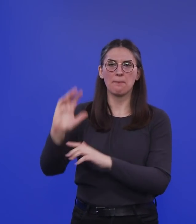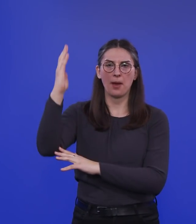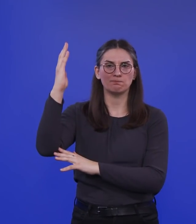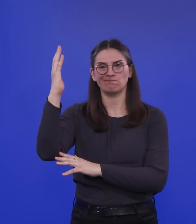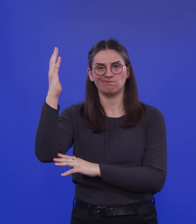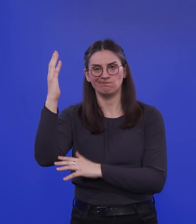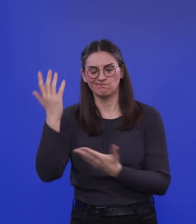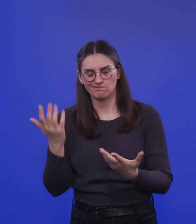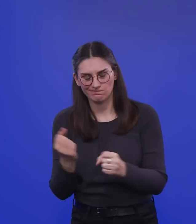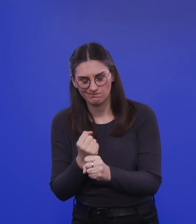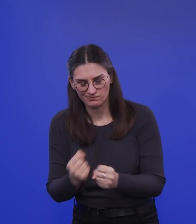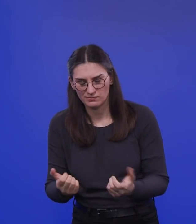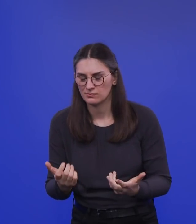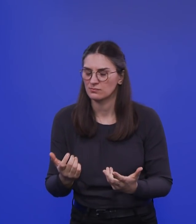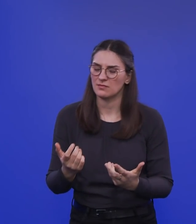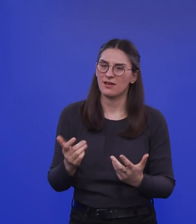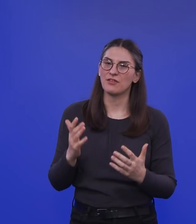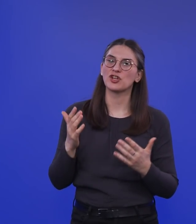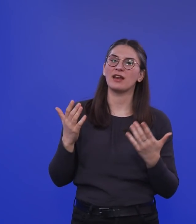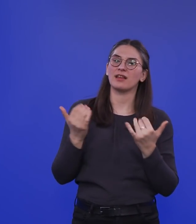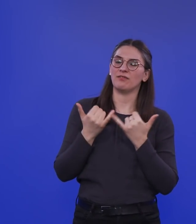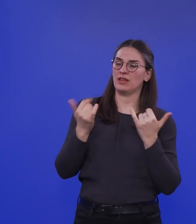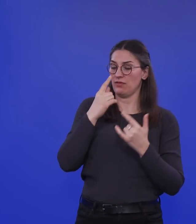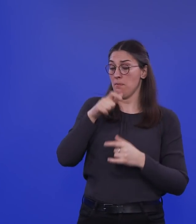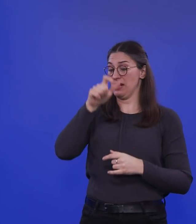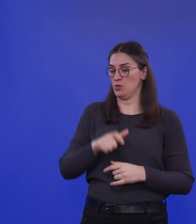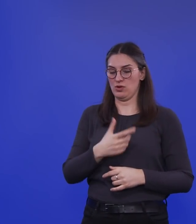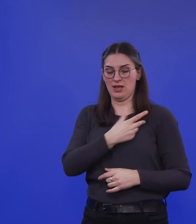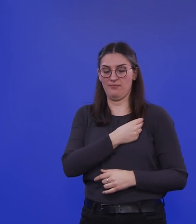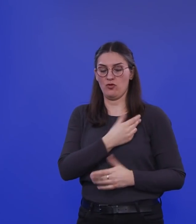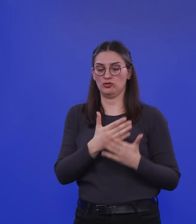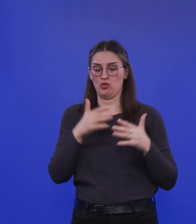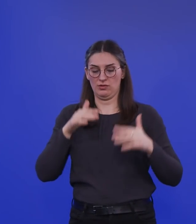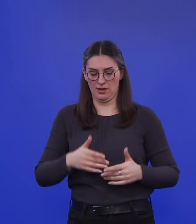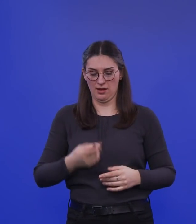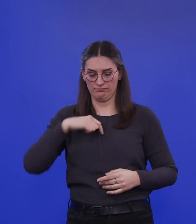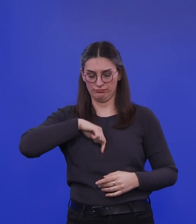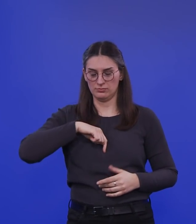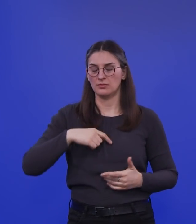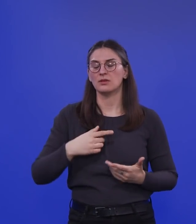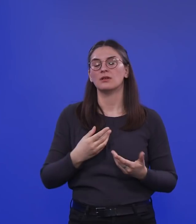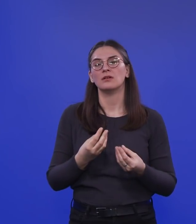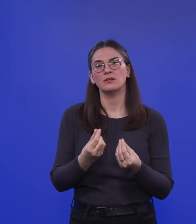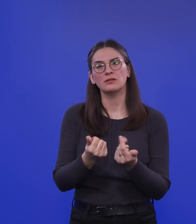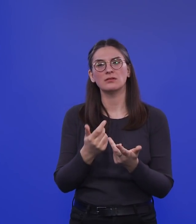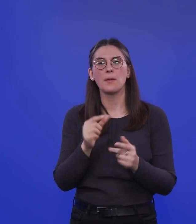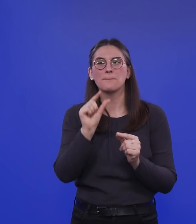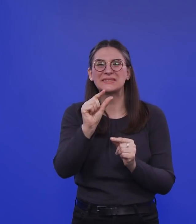wird immer so sein, dass einer, der geimpft ist, dennoch auch ein bisschen Replikation des Virus